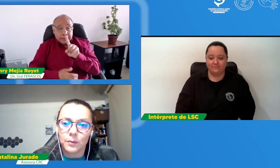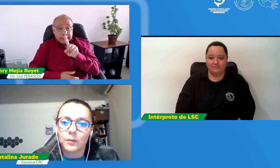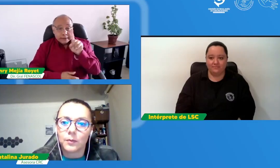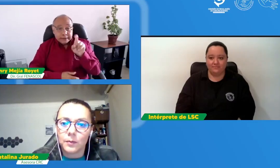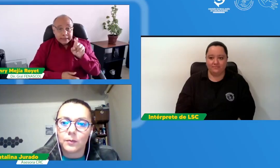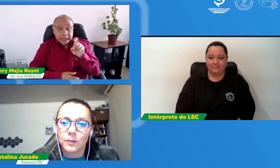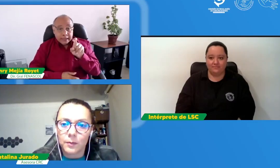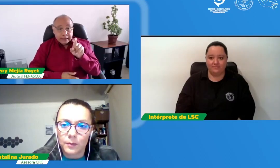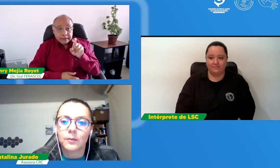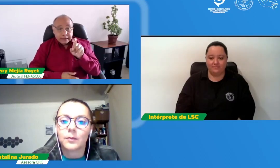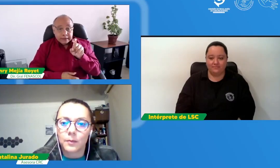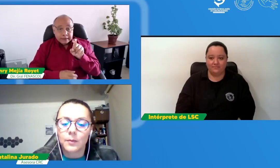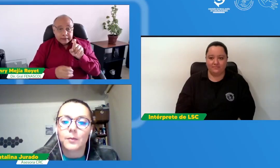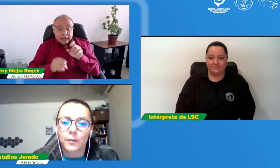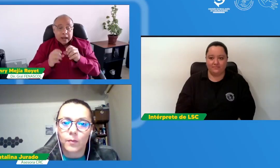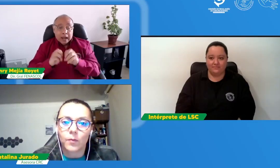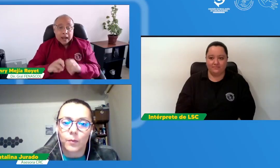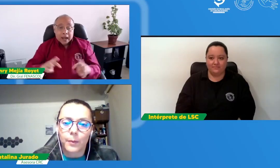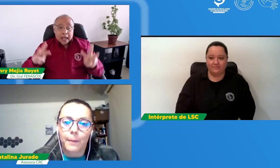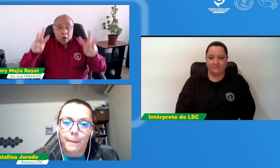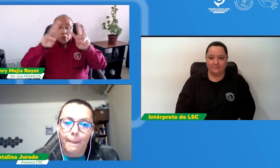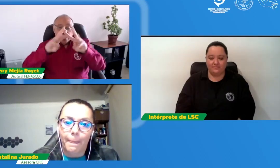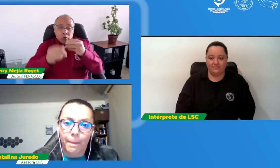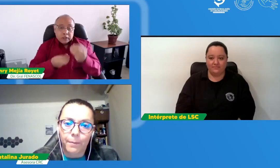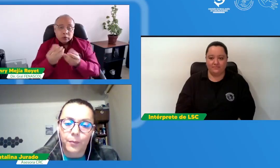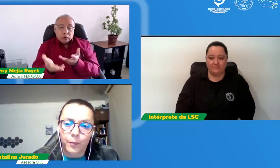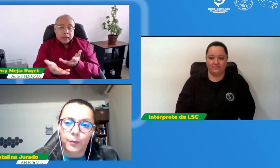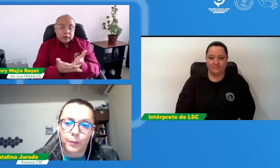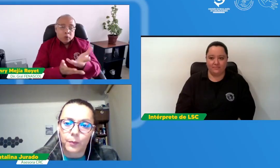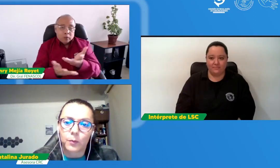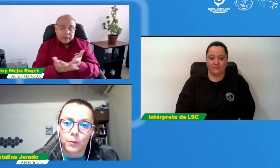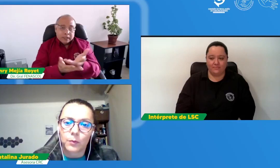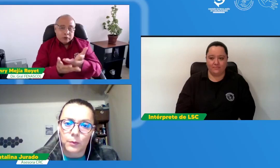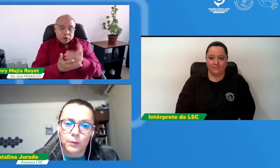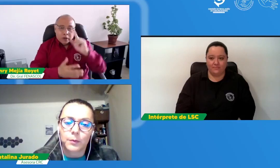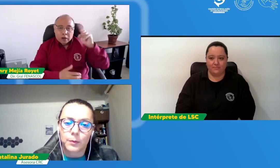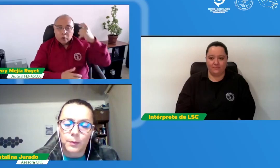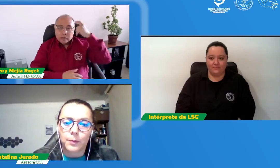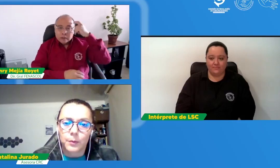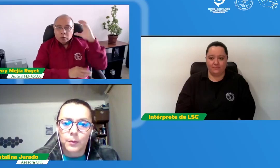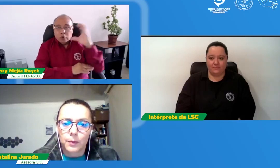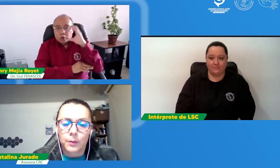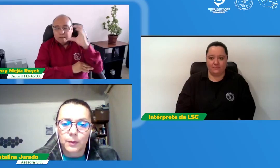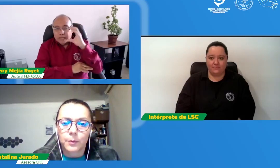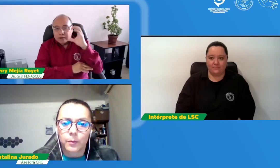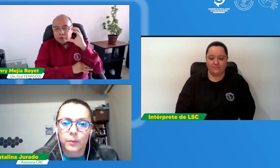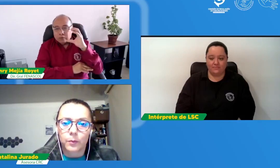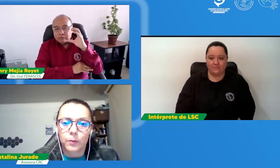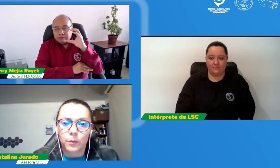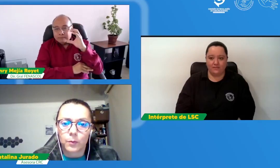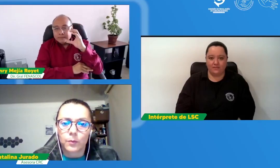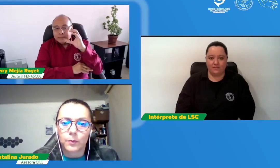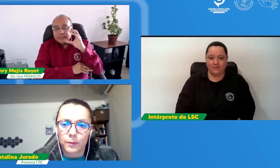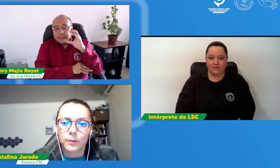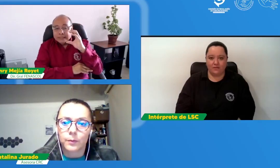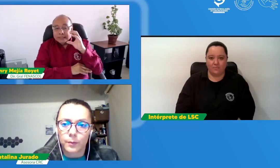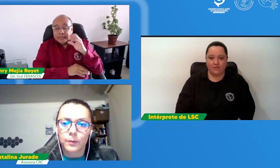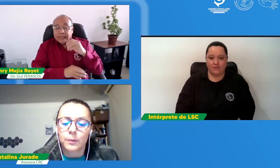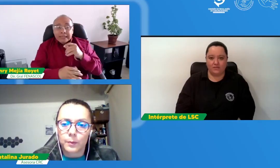discapacidad en el año dos mil dieciséis la ONU realizó unas observaciones o recomendaciones al